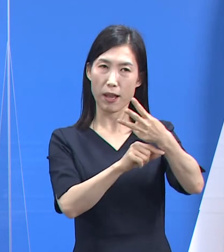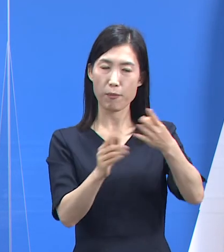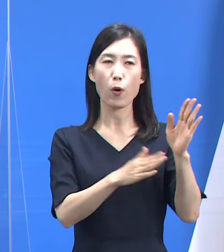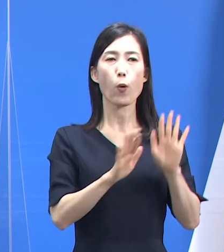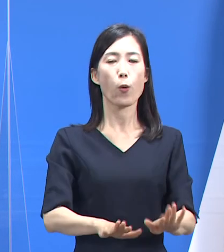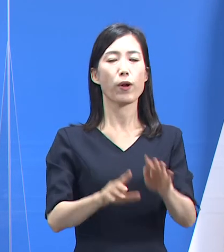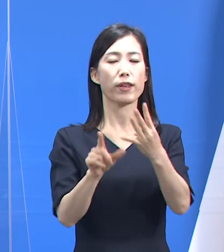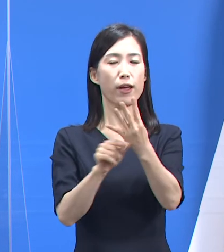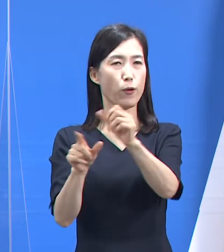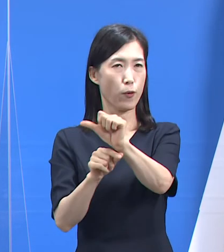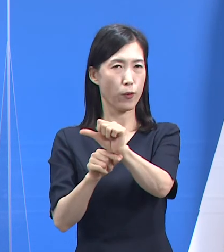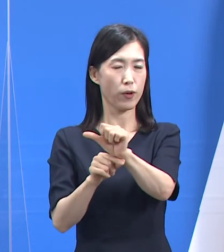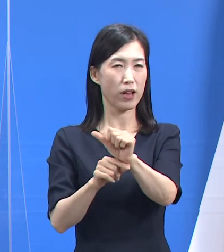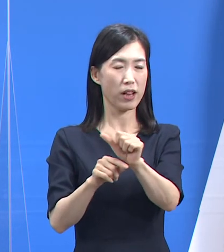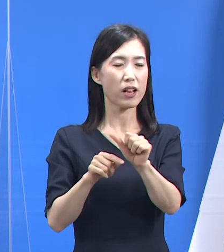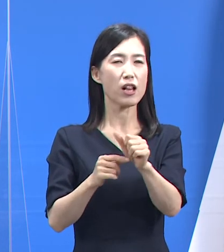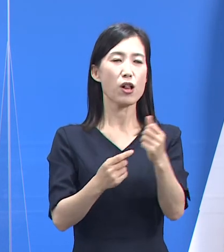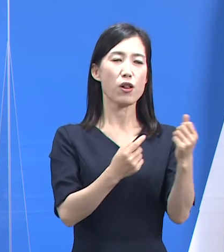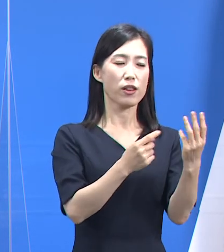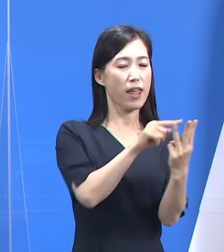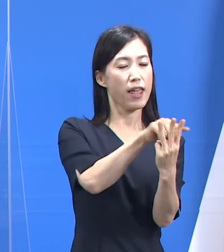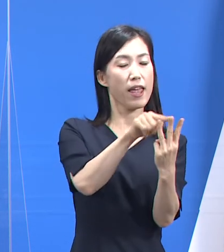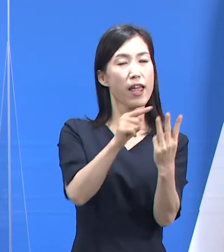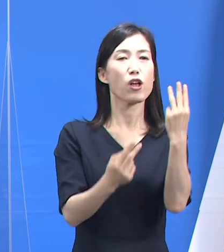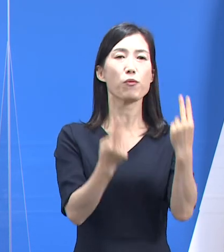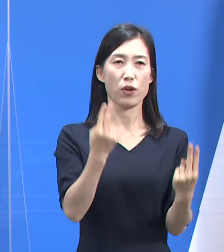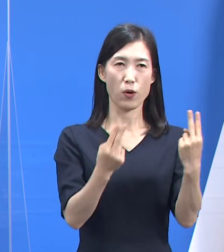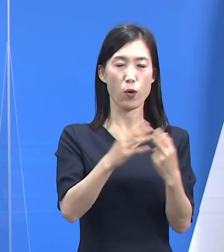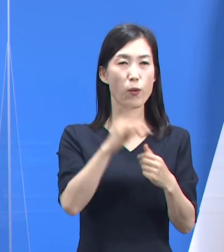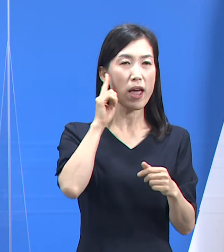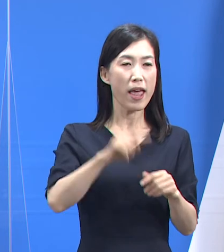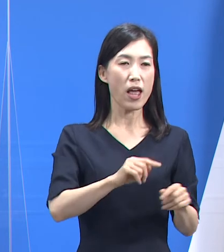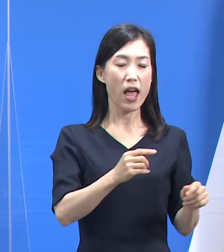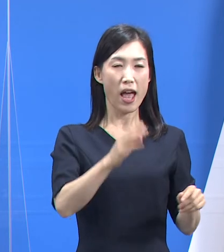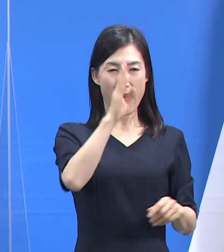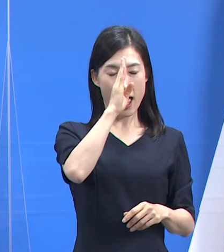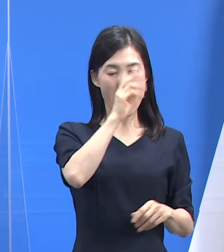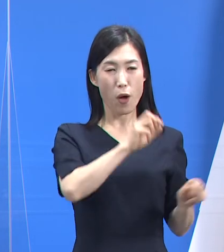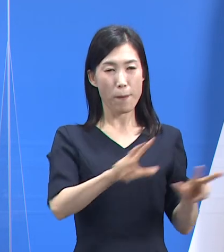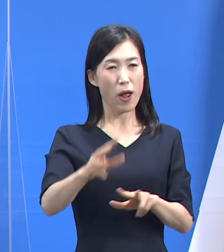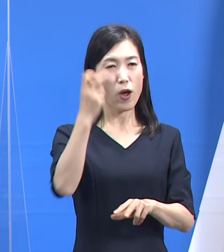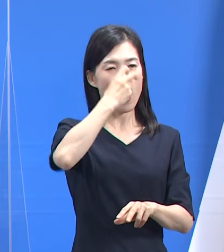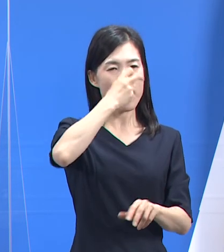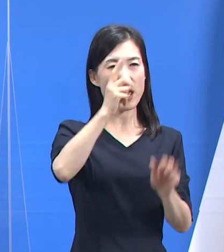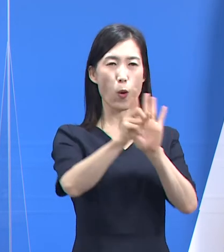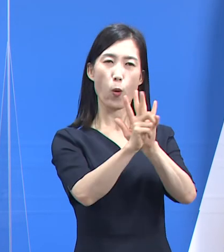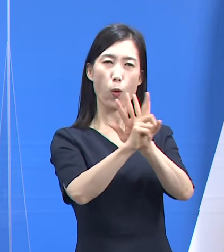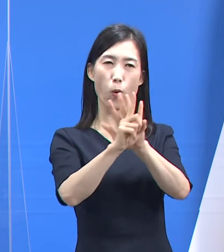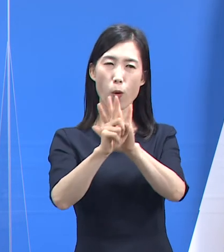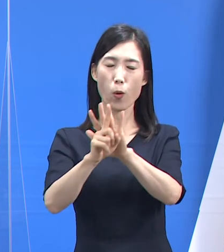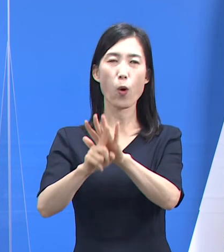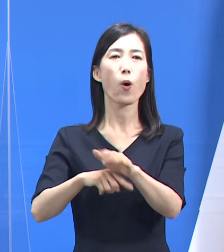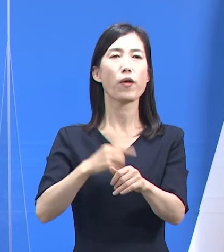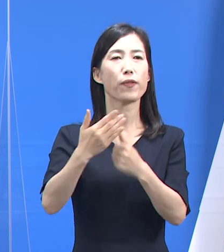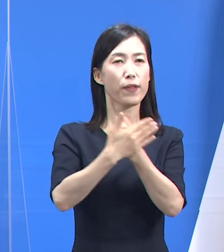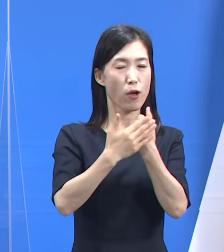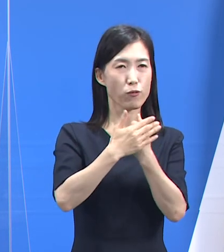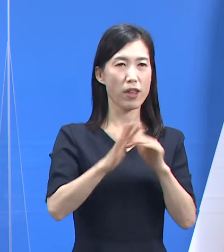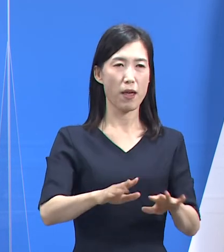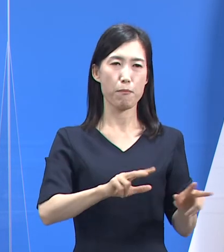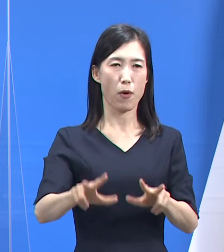그리고 캠페인이 진행된 21년 4월과 5월 두 달 동안은 50.6%까지 개선되고 있습니다.